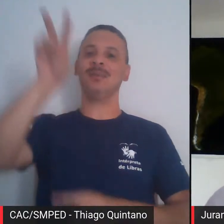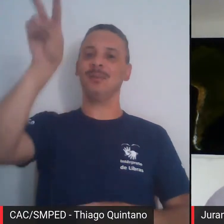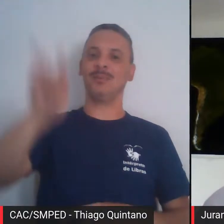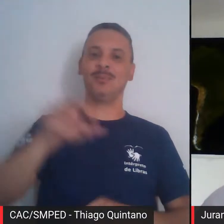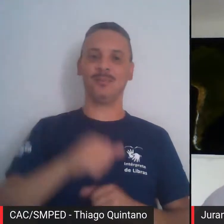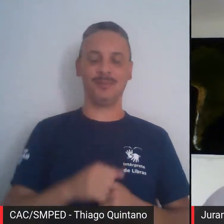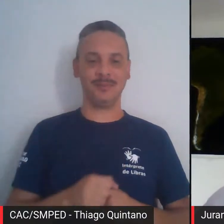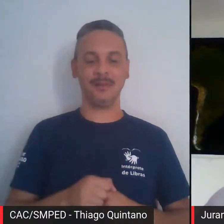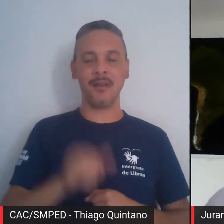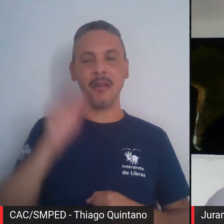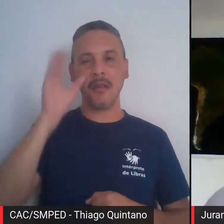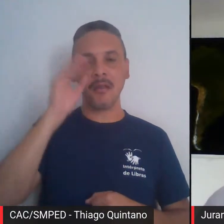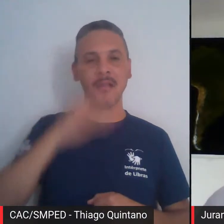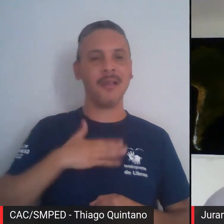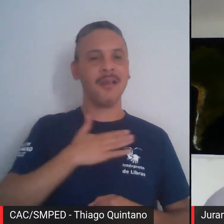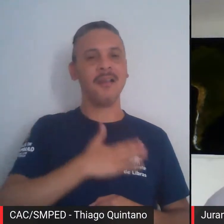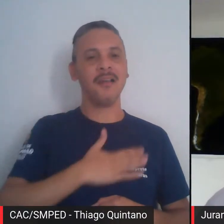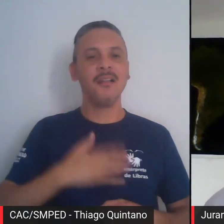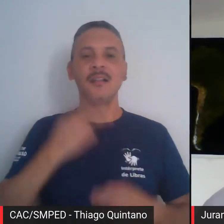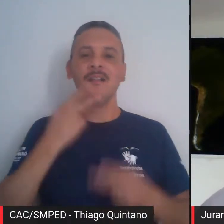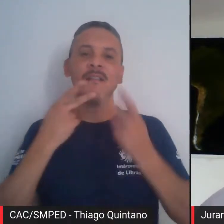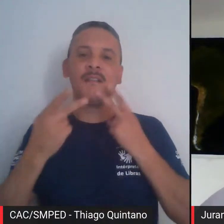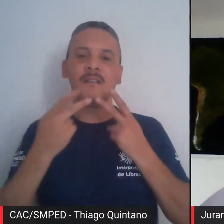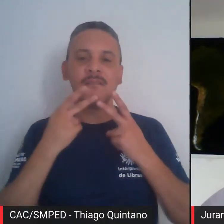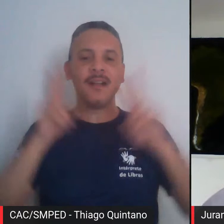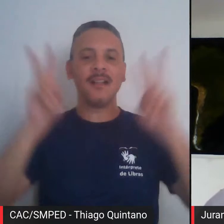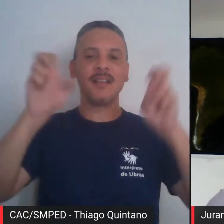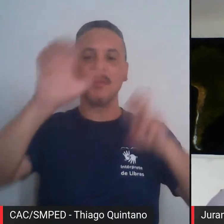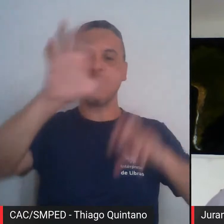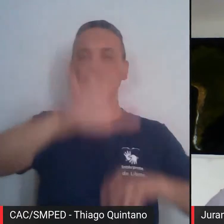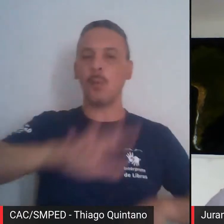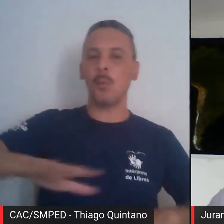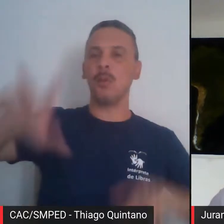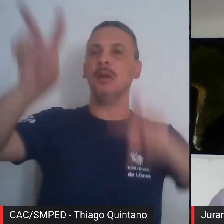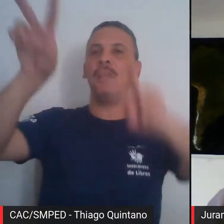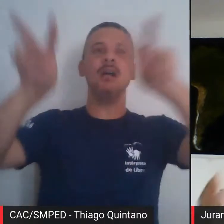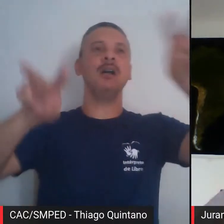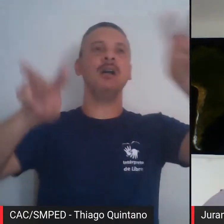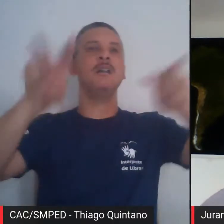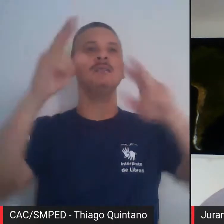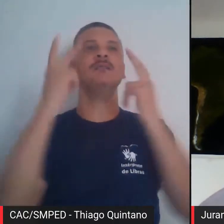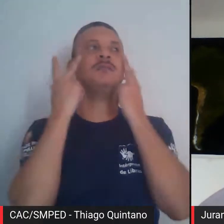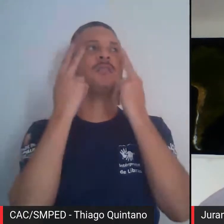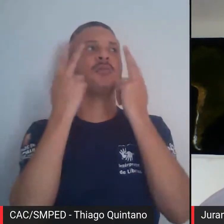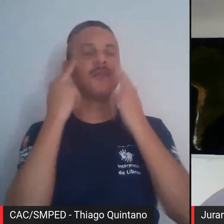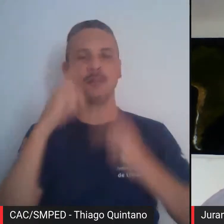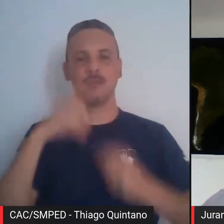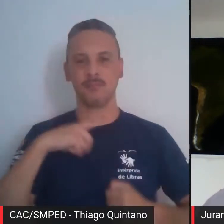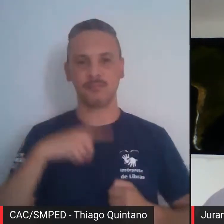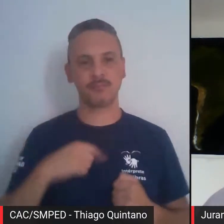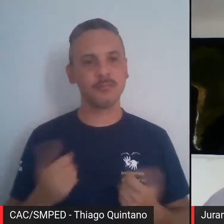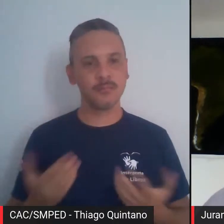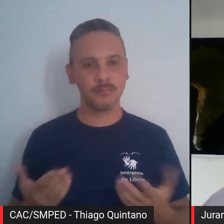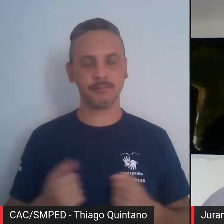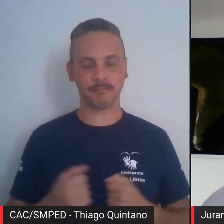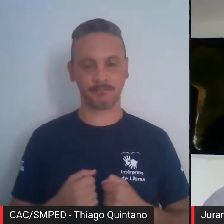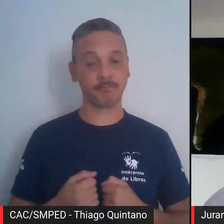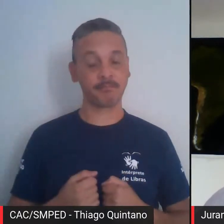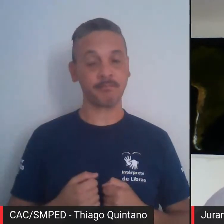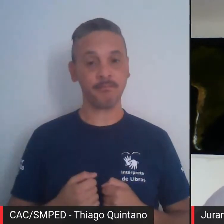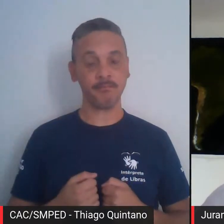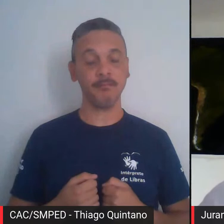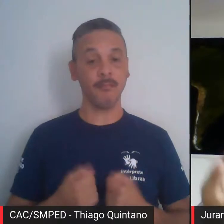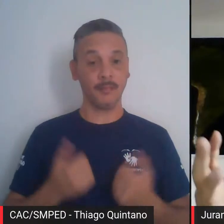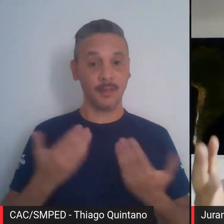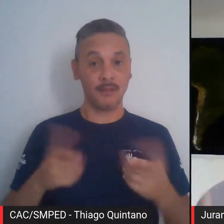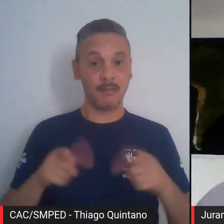interessante para a gente falar de paisagem natural e falar de paisagem cultural. Então, a